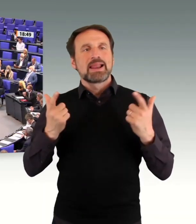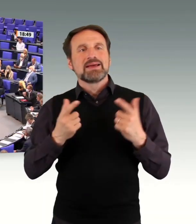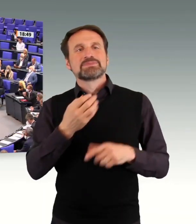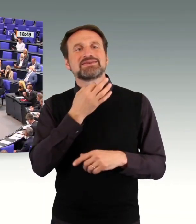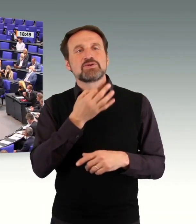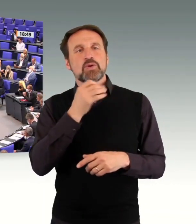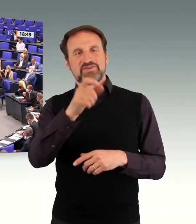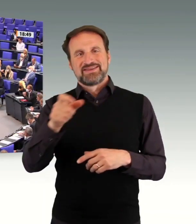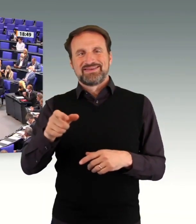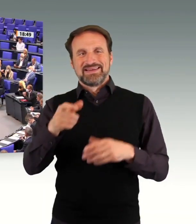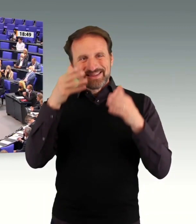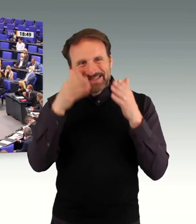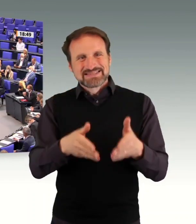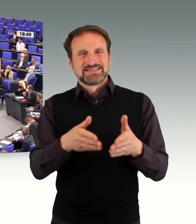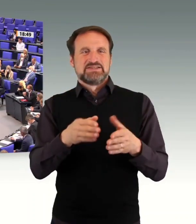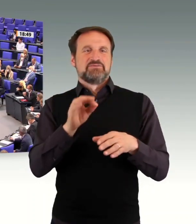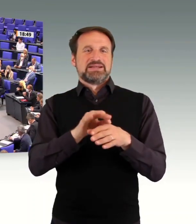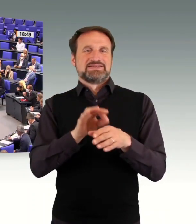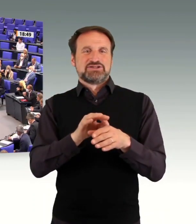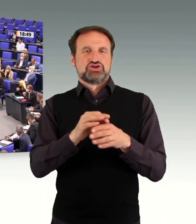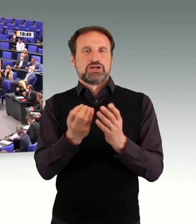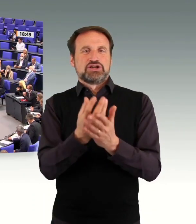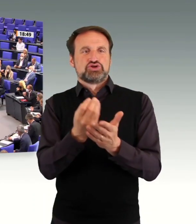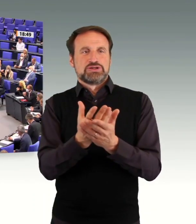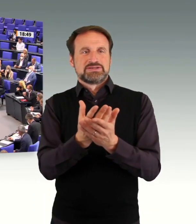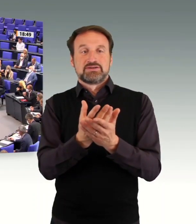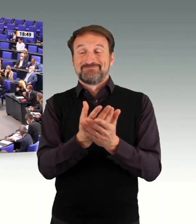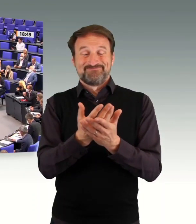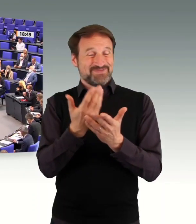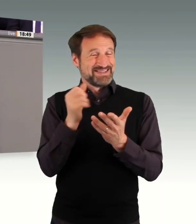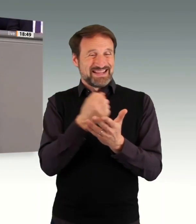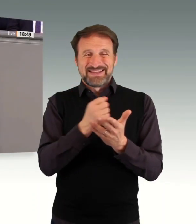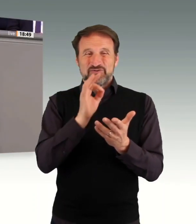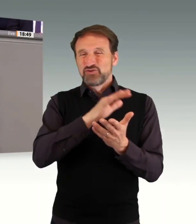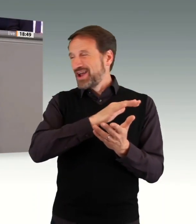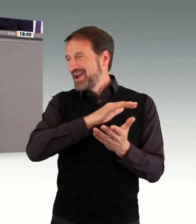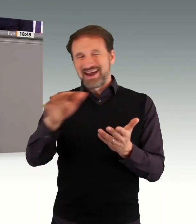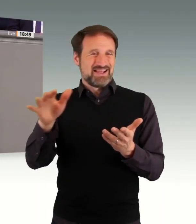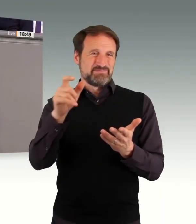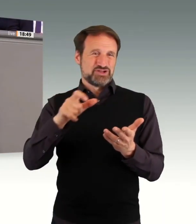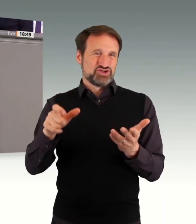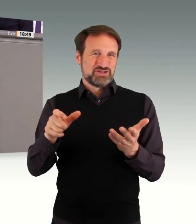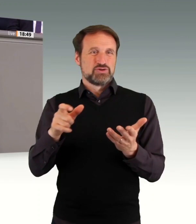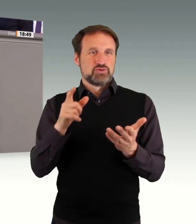dass irgendein Minister oder irgendeine Ministerin dieses Kabinetts ernsthaft auf die Idee gekommen wäre, eine